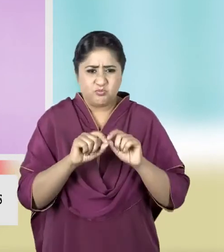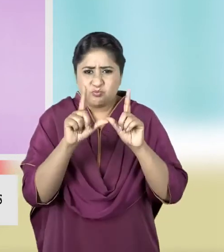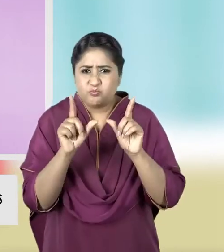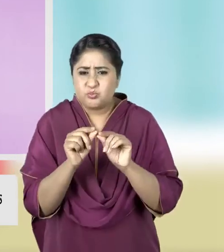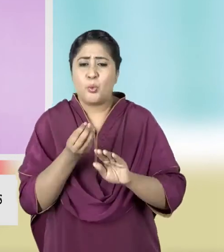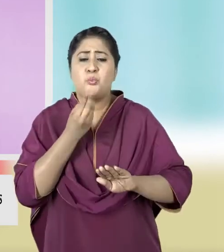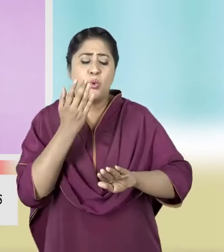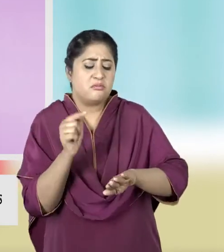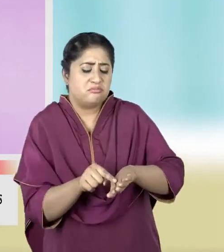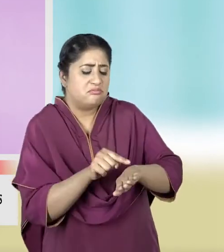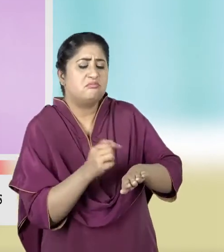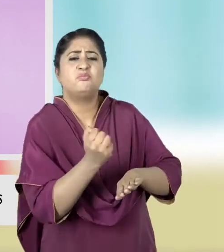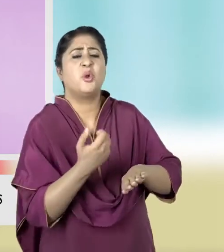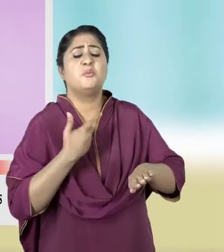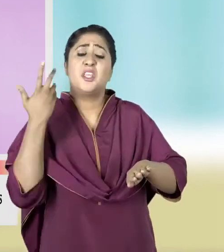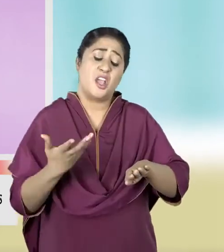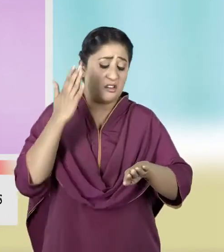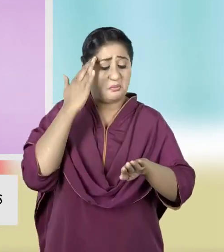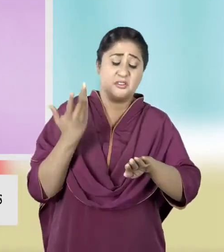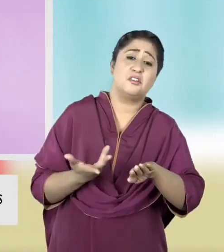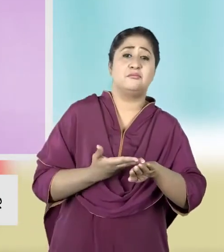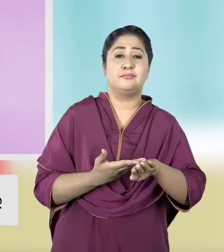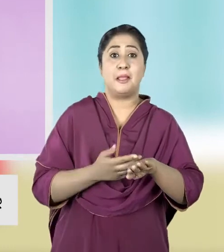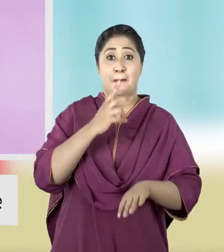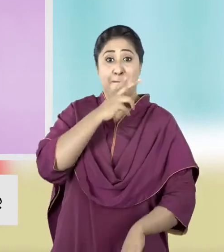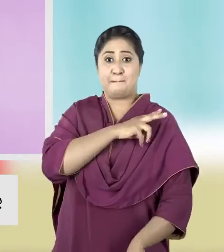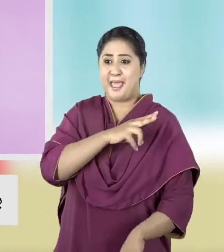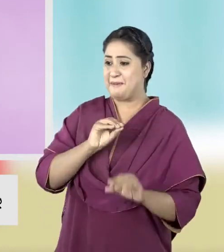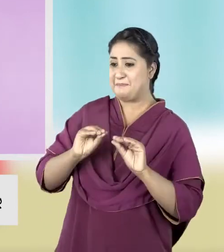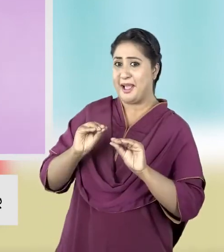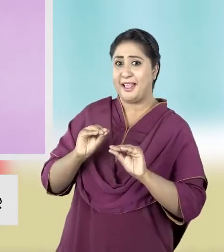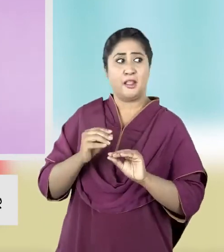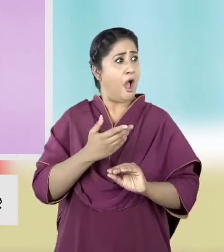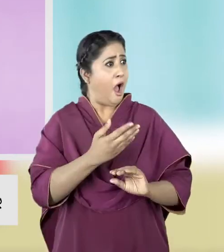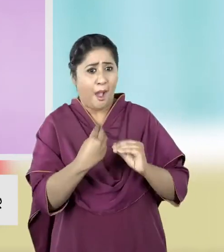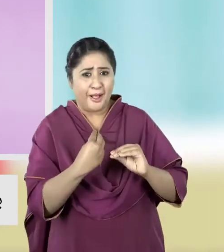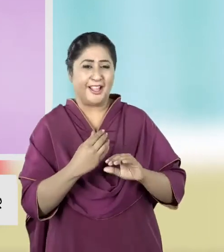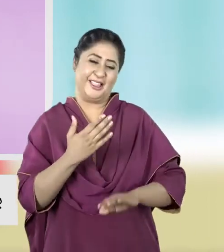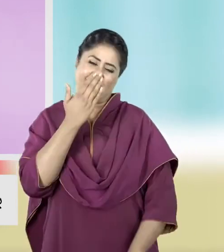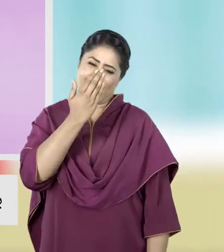या फूल में से क्या बनवाओं? बहुत अच्छा, अलीना मदद के लिए शुक्रिया